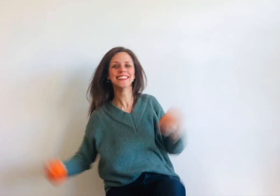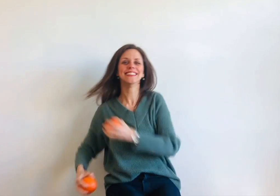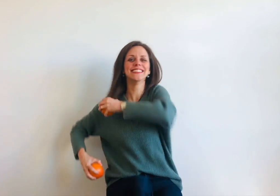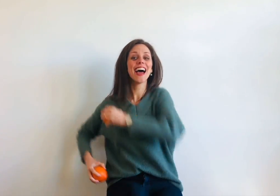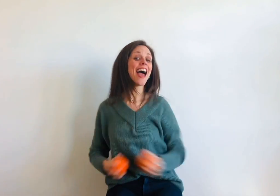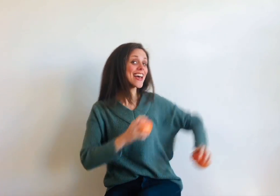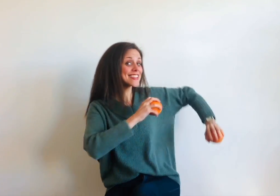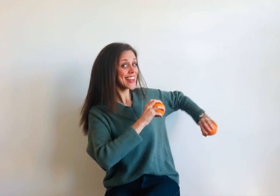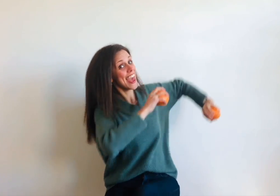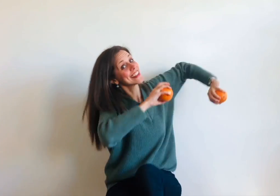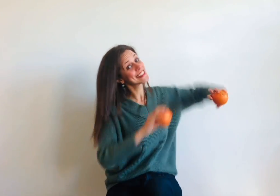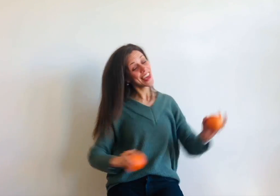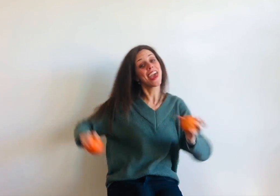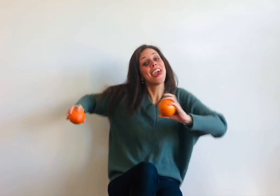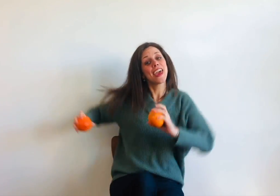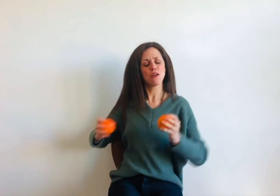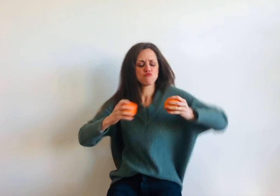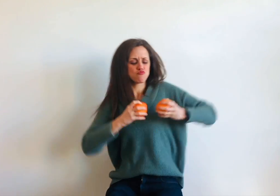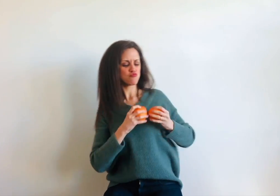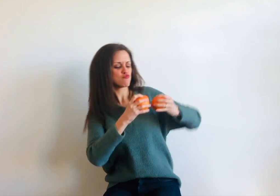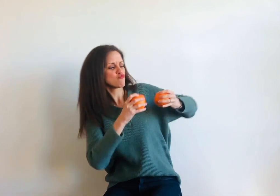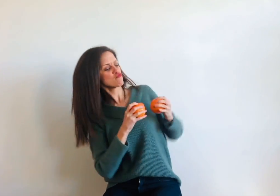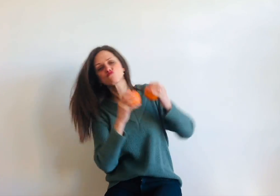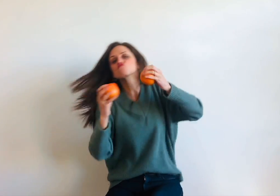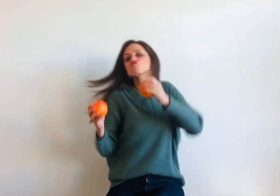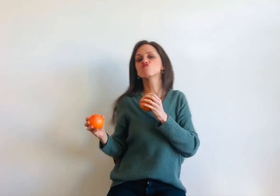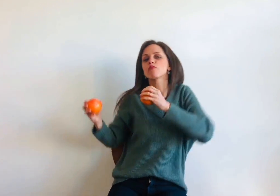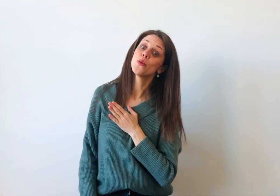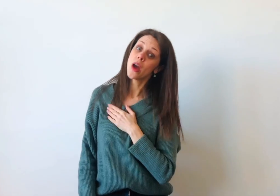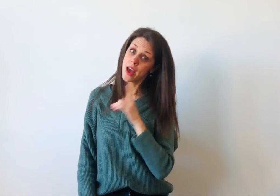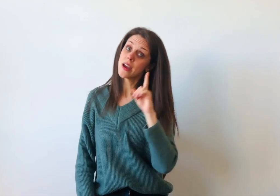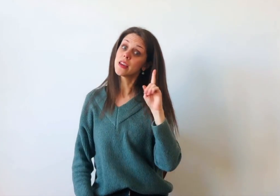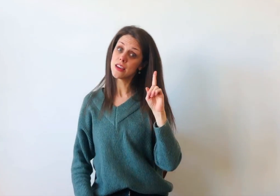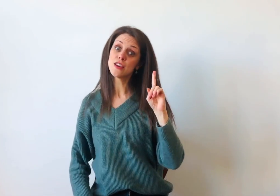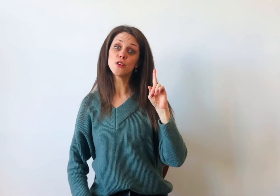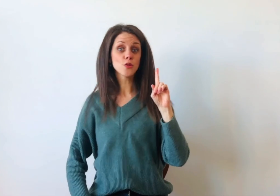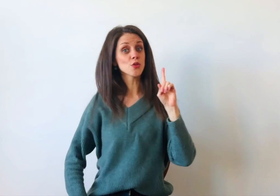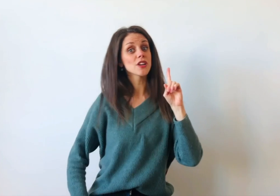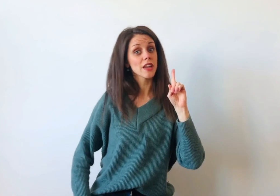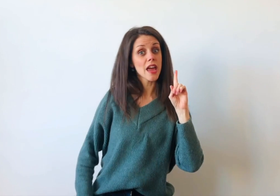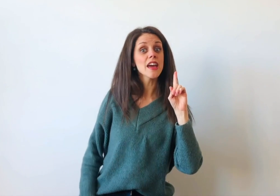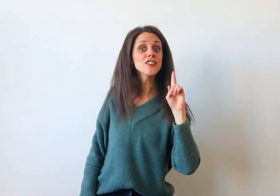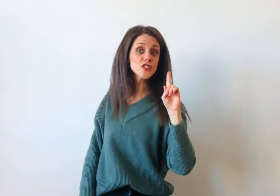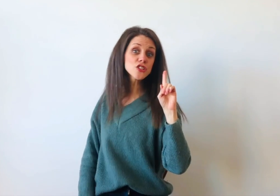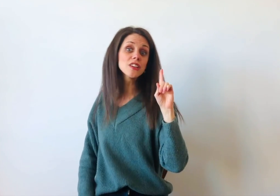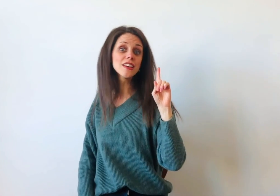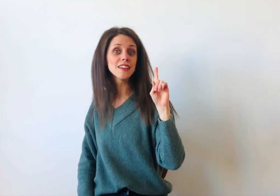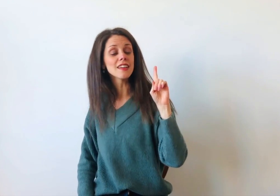Segue sempre o teu coração Aquilo que queres ter